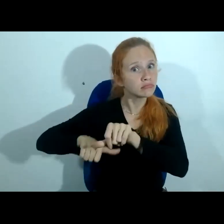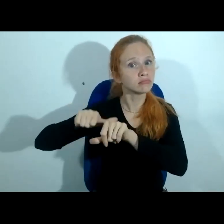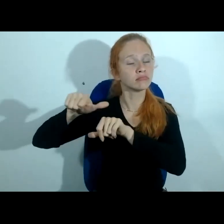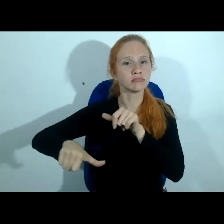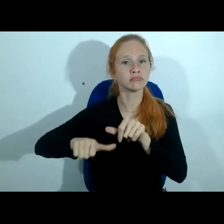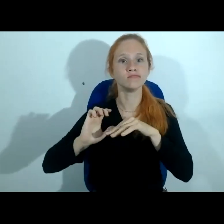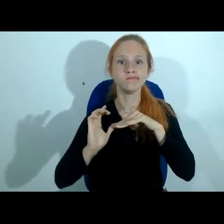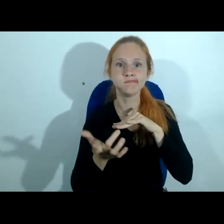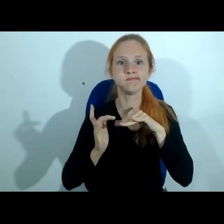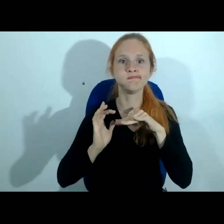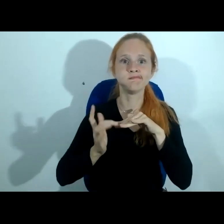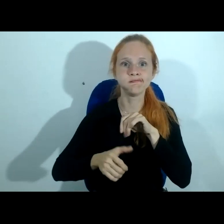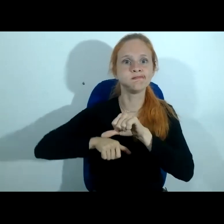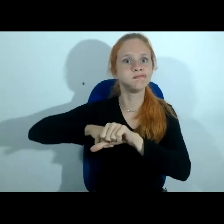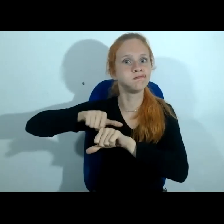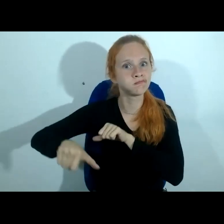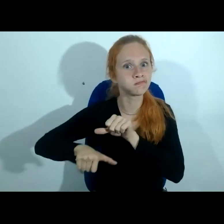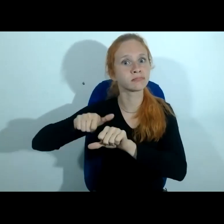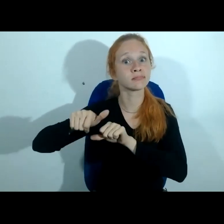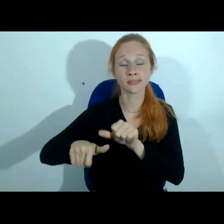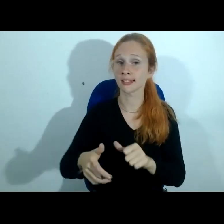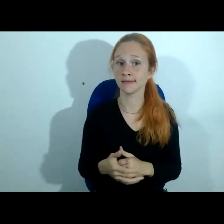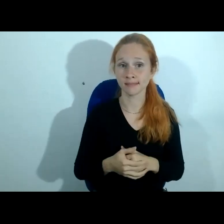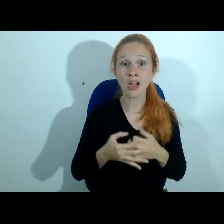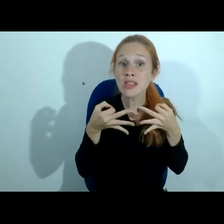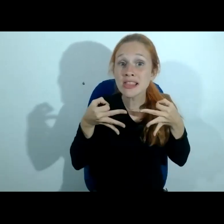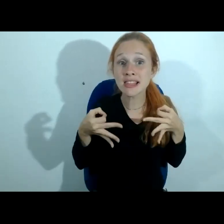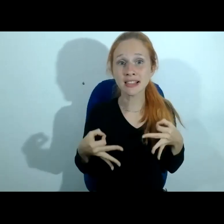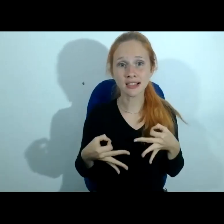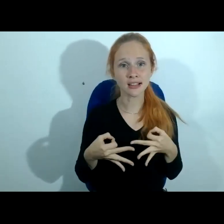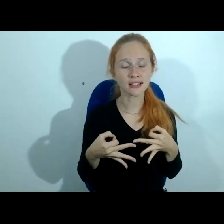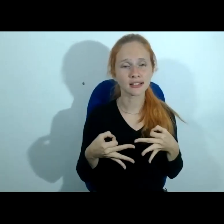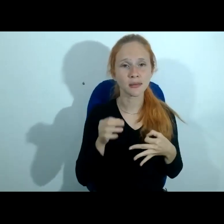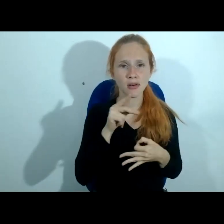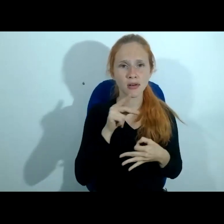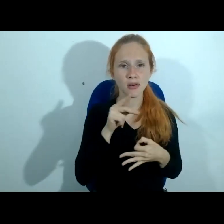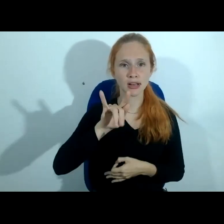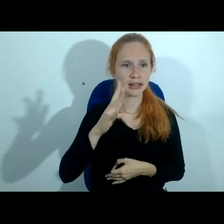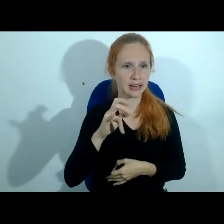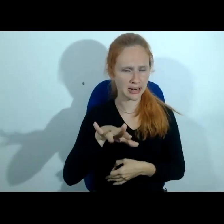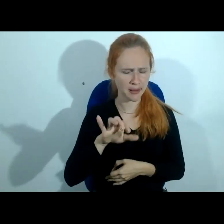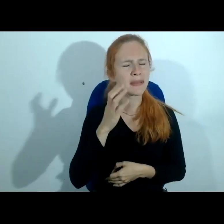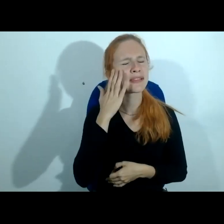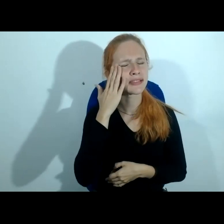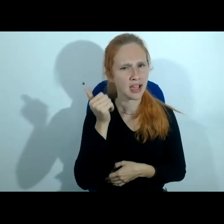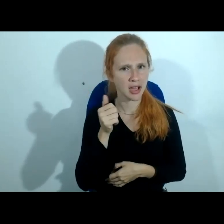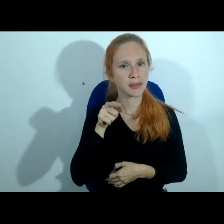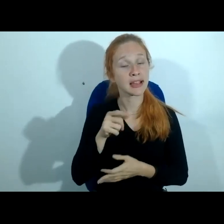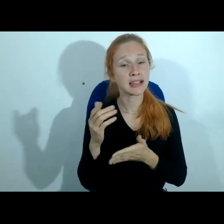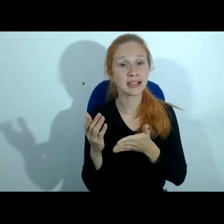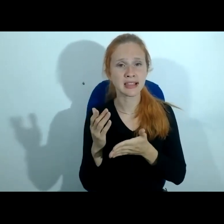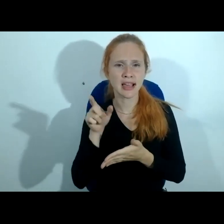redes sociais vão sempre modificando e eu tenho certeza que o professor guilherme está atento a isso porque o professor guilherme é um grande